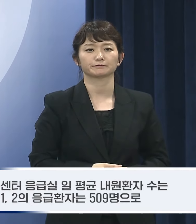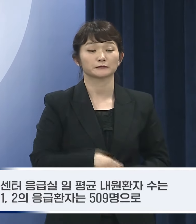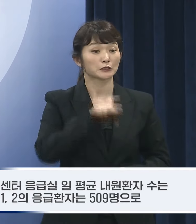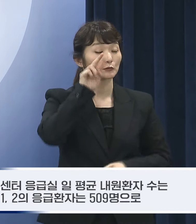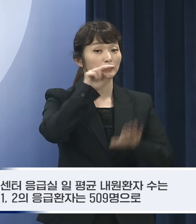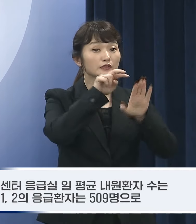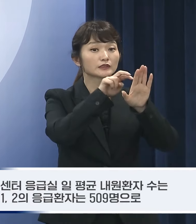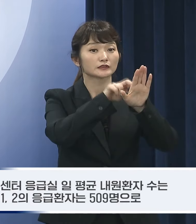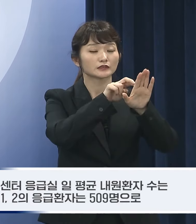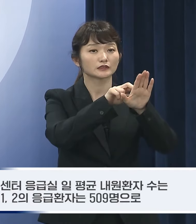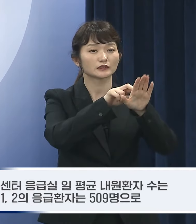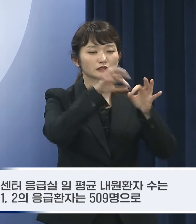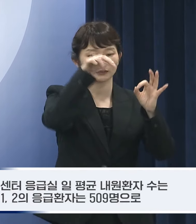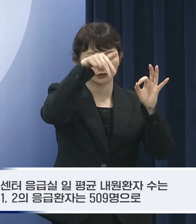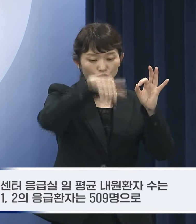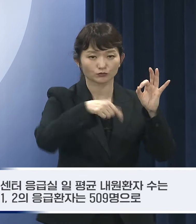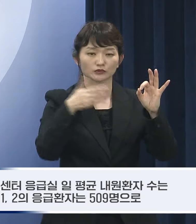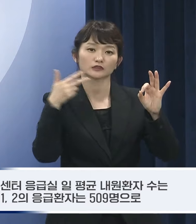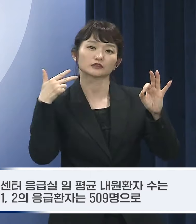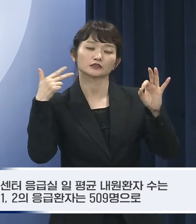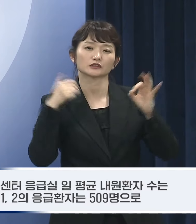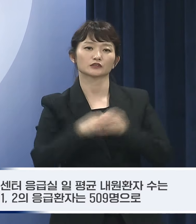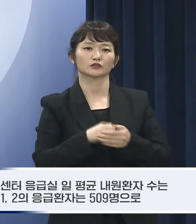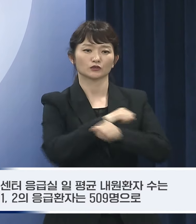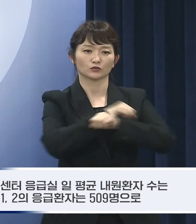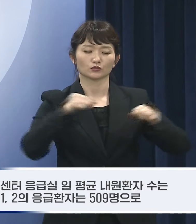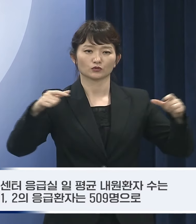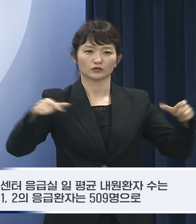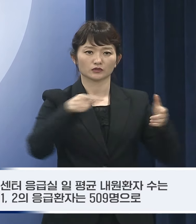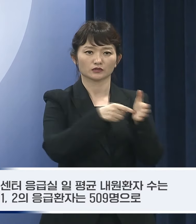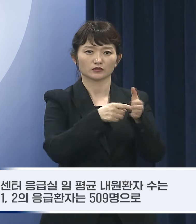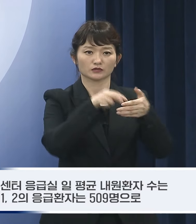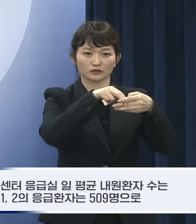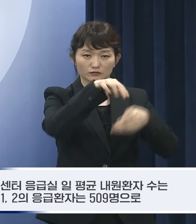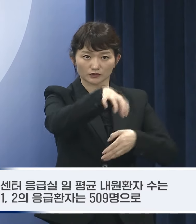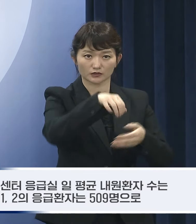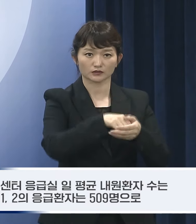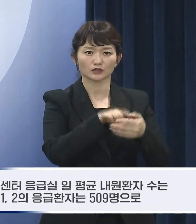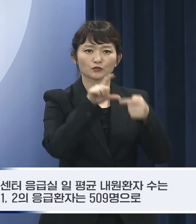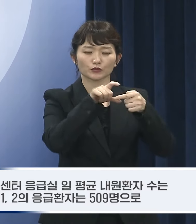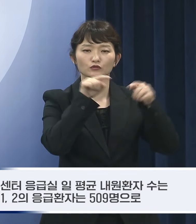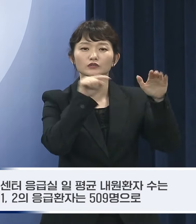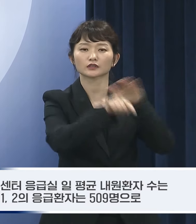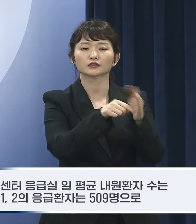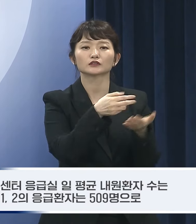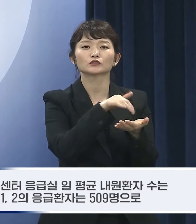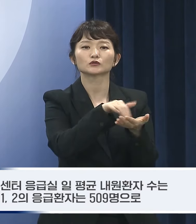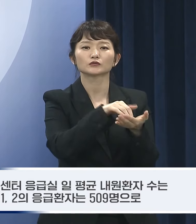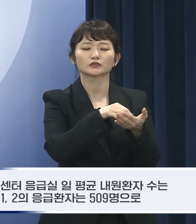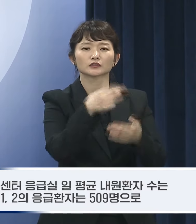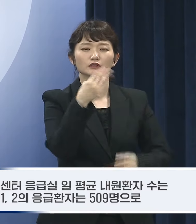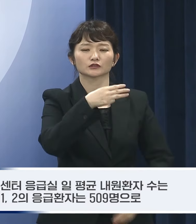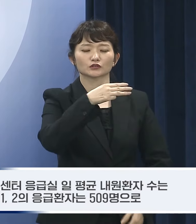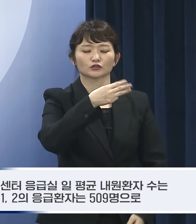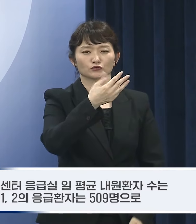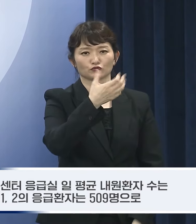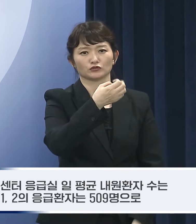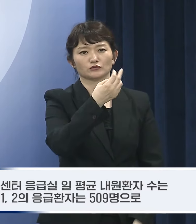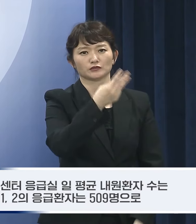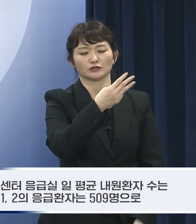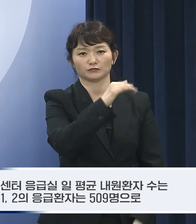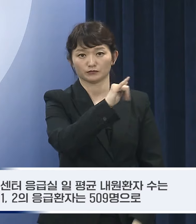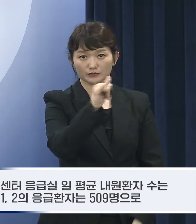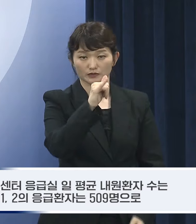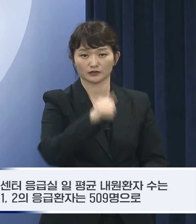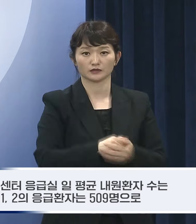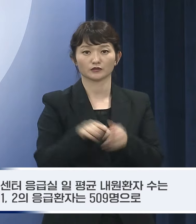비상진료 10주차인 지난주에는 권역응급의료센터 응급실 내 평균 내원 환자 수는 3,093명으로 평시